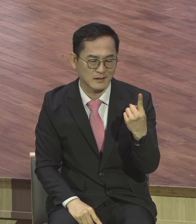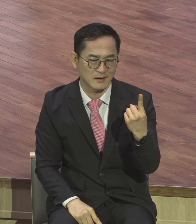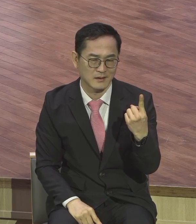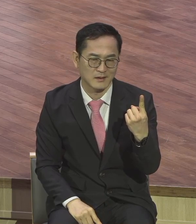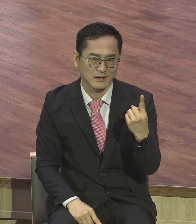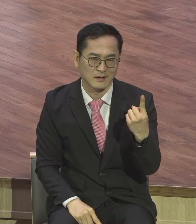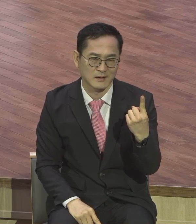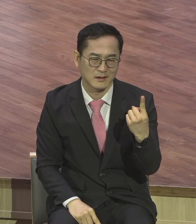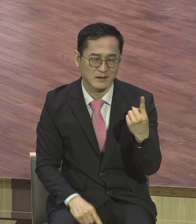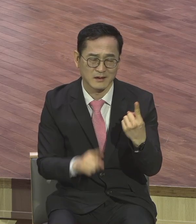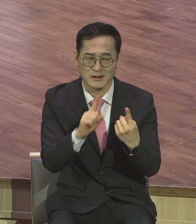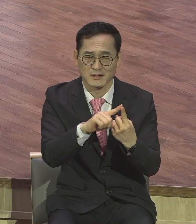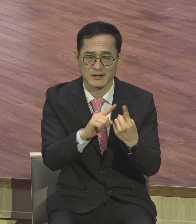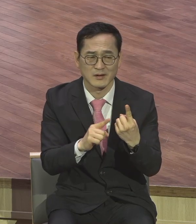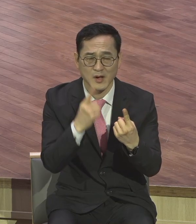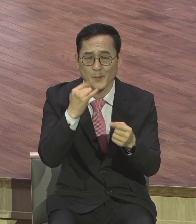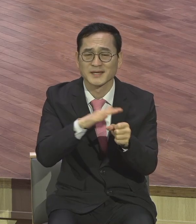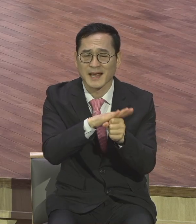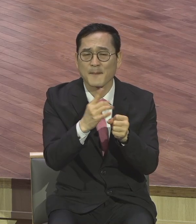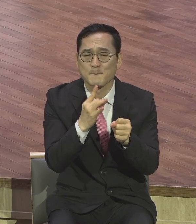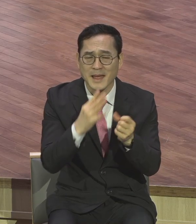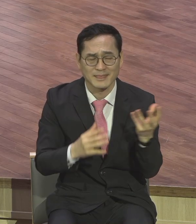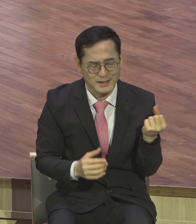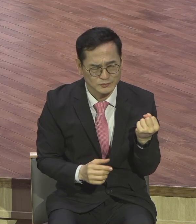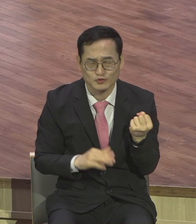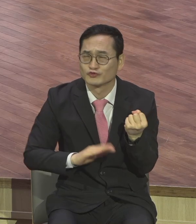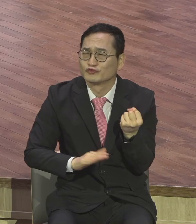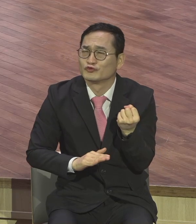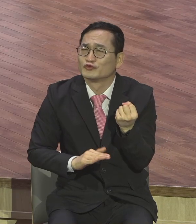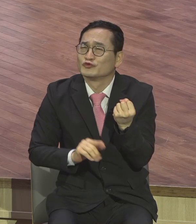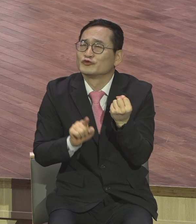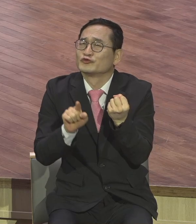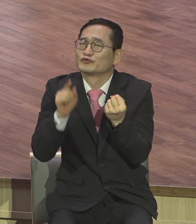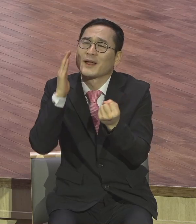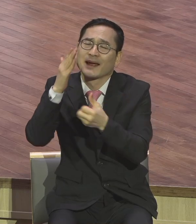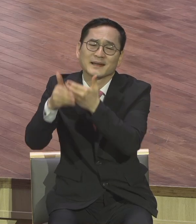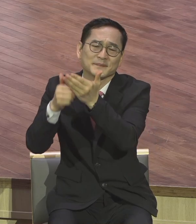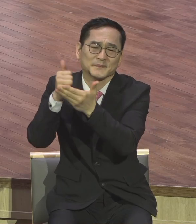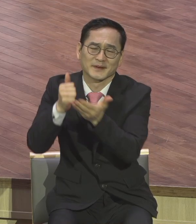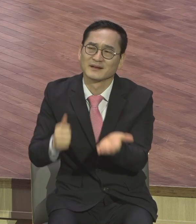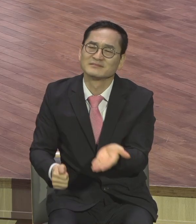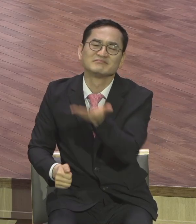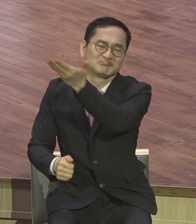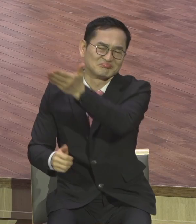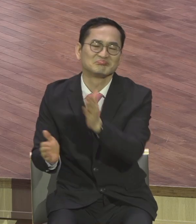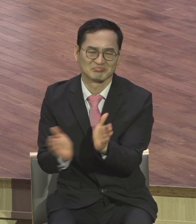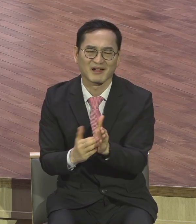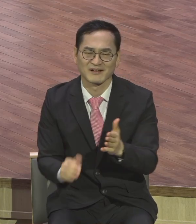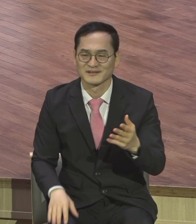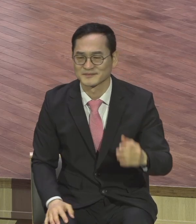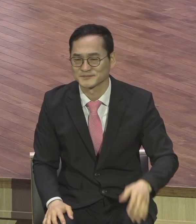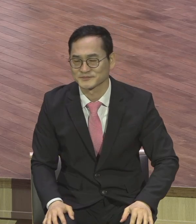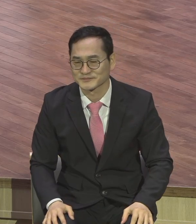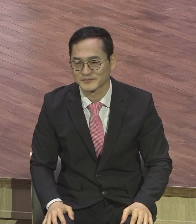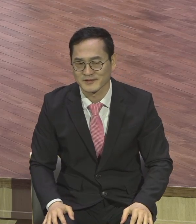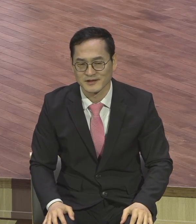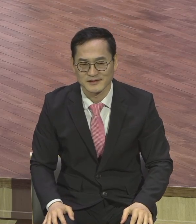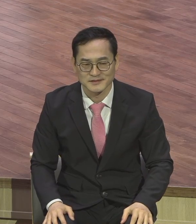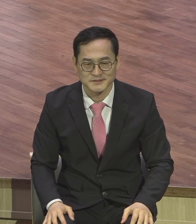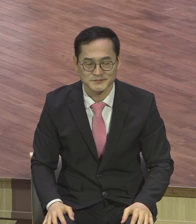그래서 어머니의 사랑만 가지고 하나님께 가지고 올라갔다. 이 스토리는 세계적인